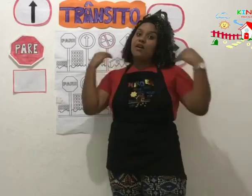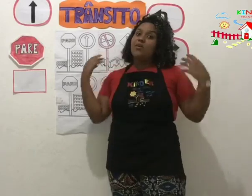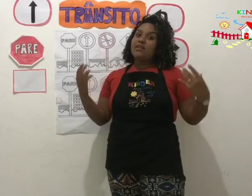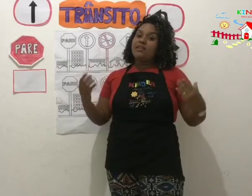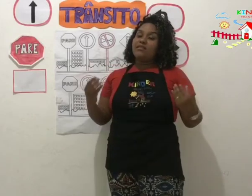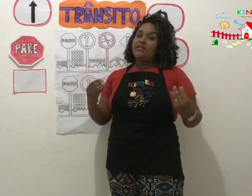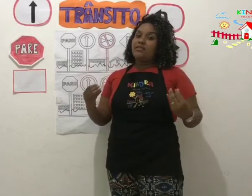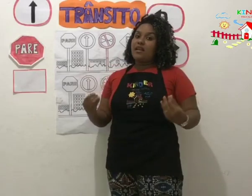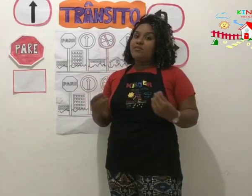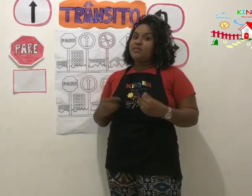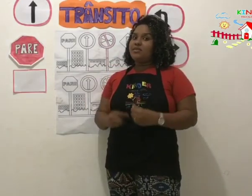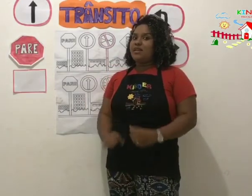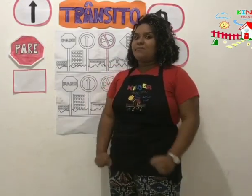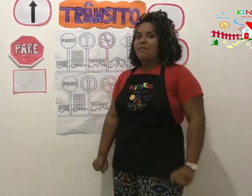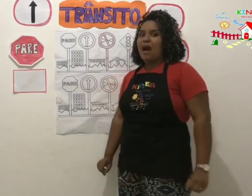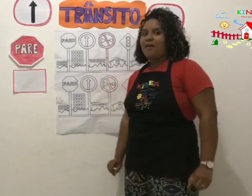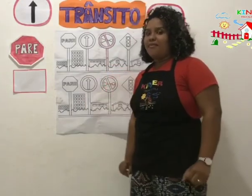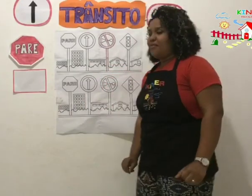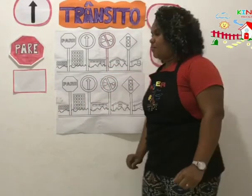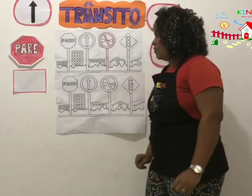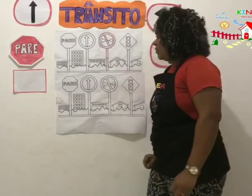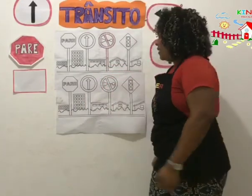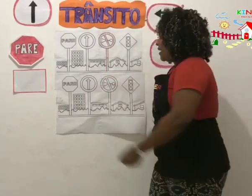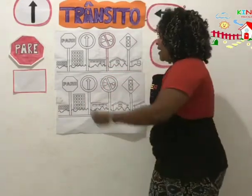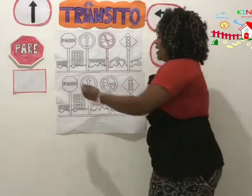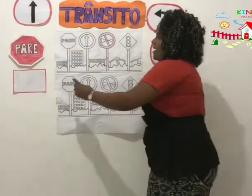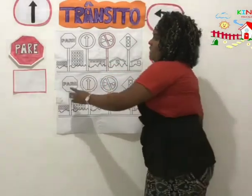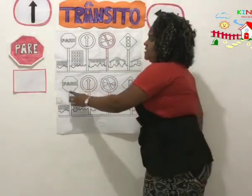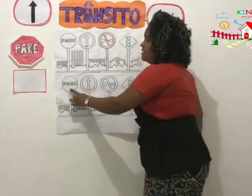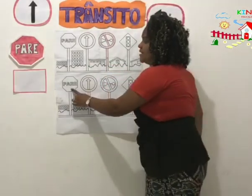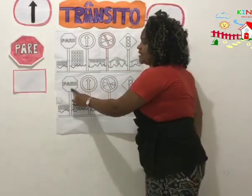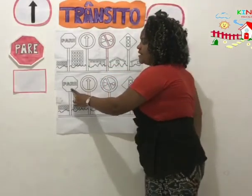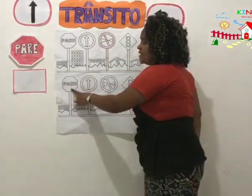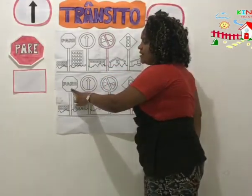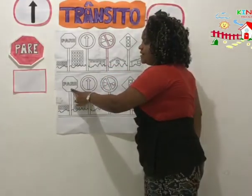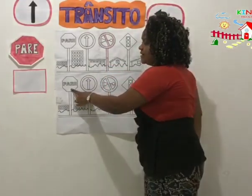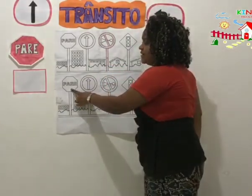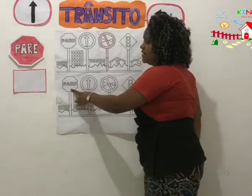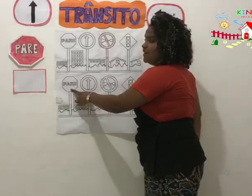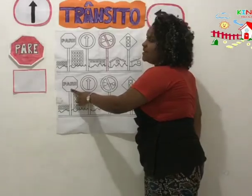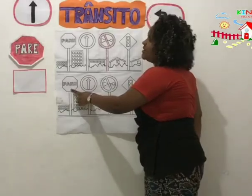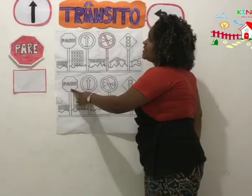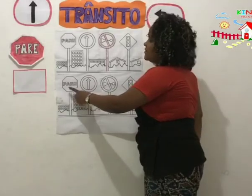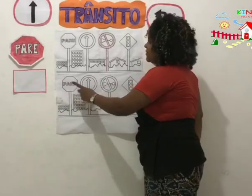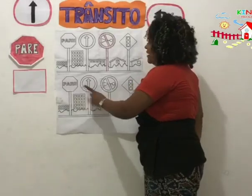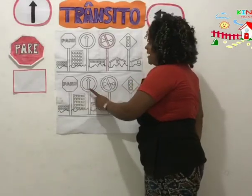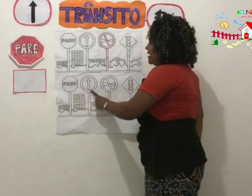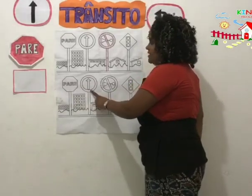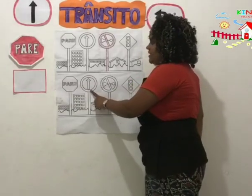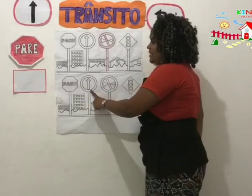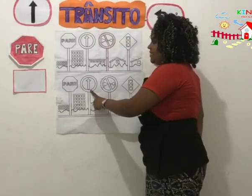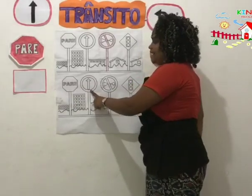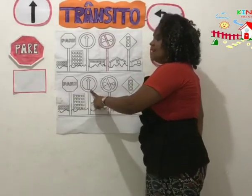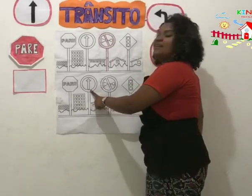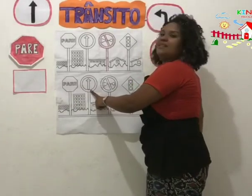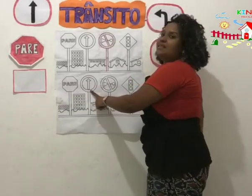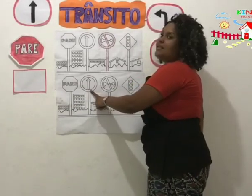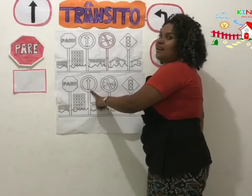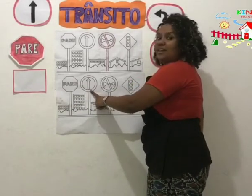que tem um semáforo? Essa? Não. Essa? Não.